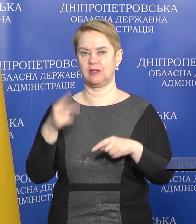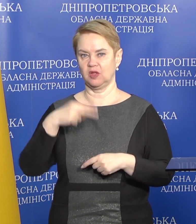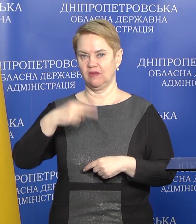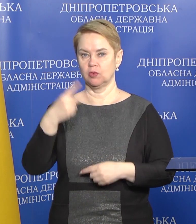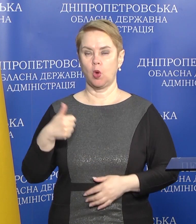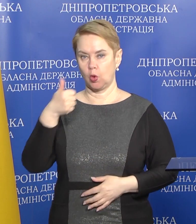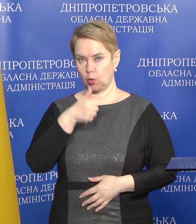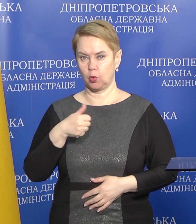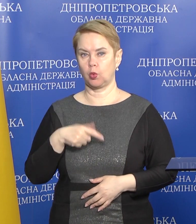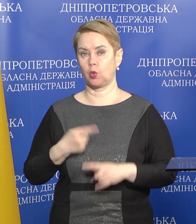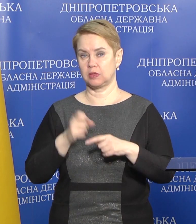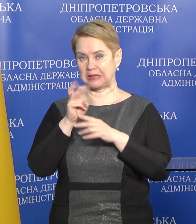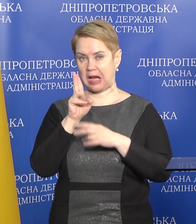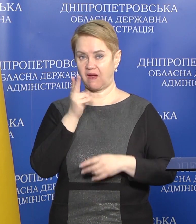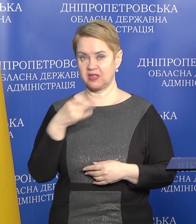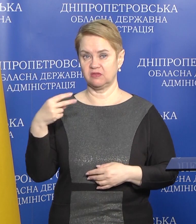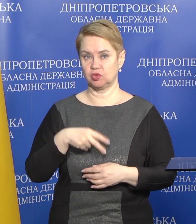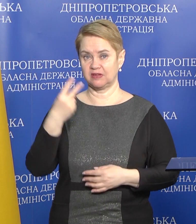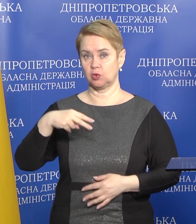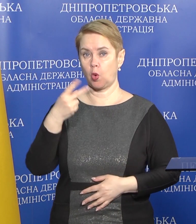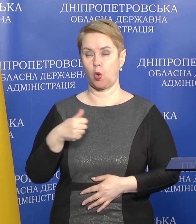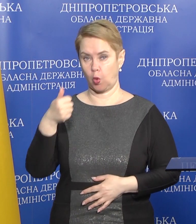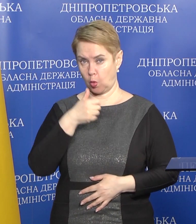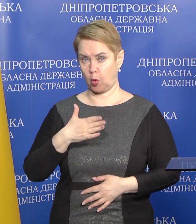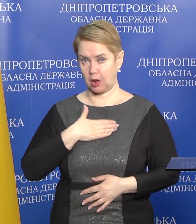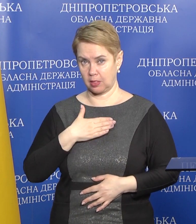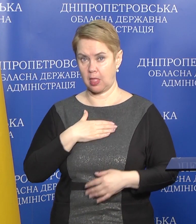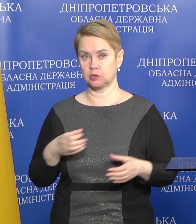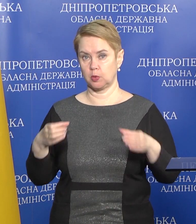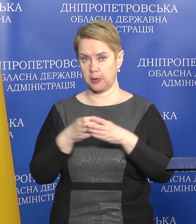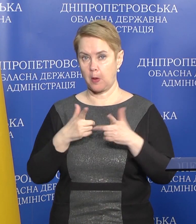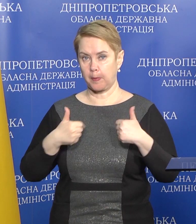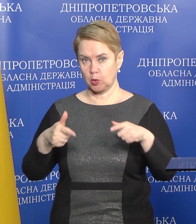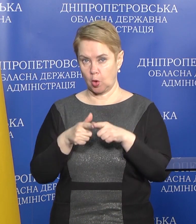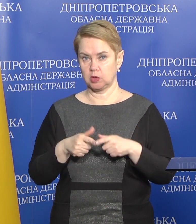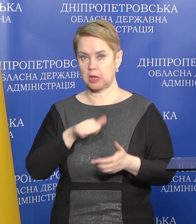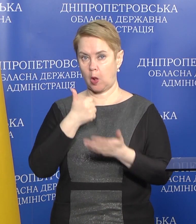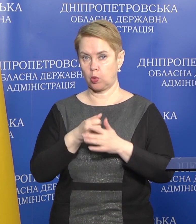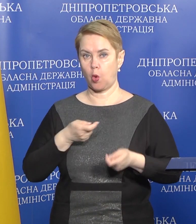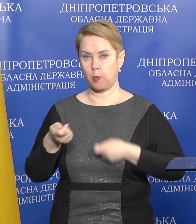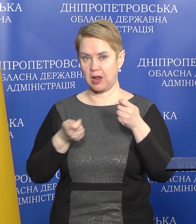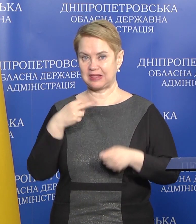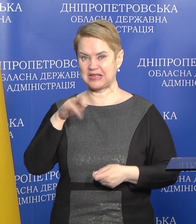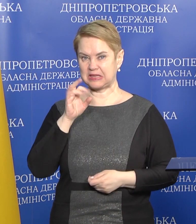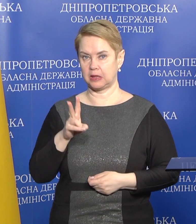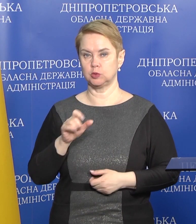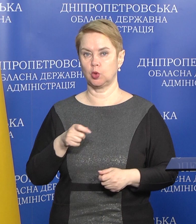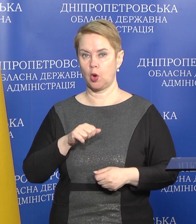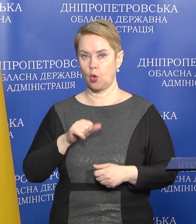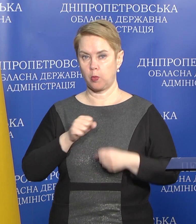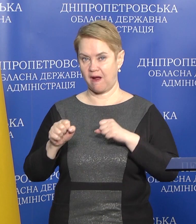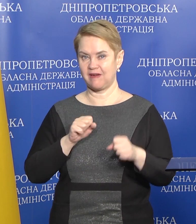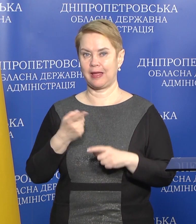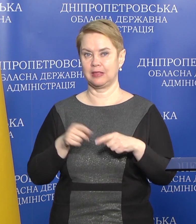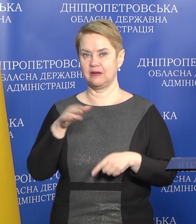року. Станом на 13 квітня 2022 року нашими піреотехнічними підрозділами головного управління ДСНС України у Дніпровській